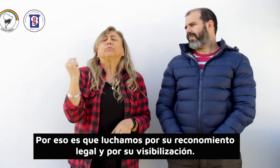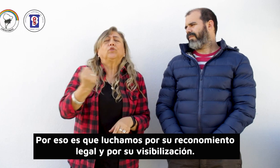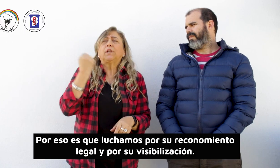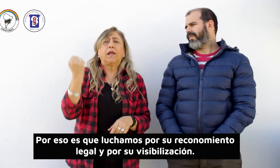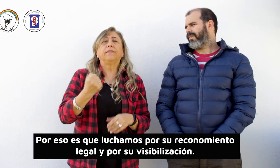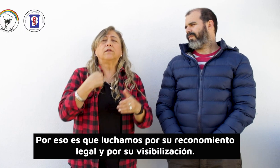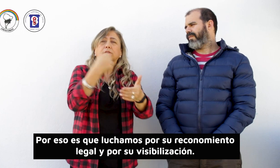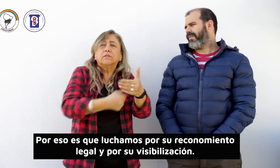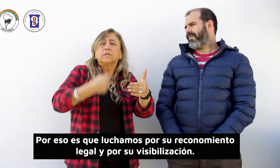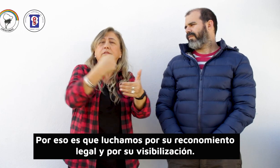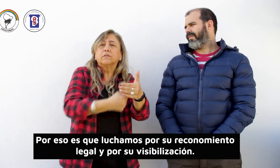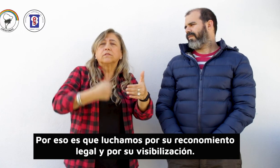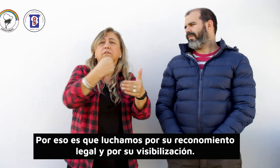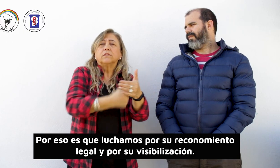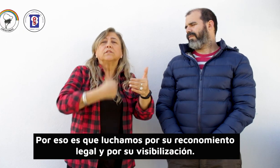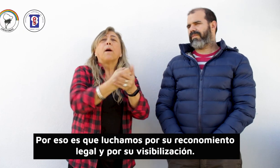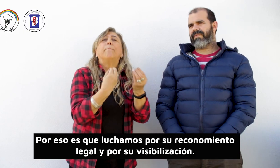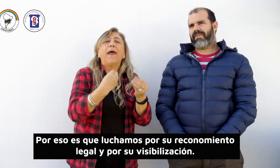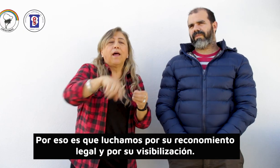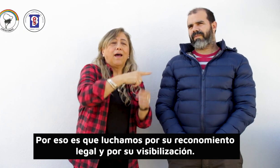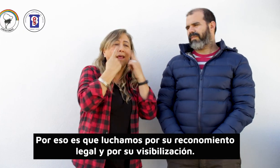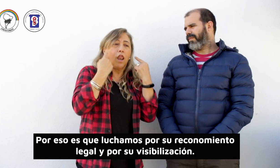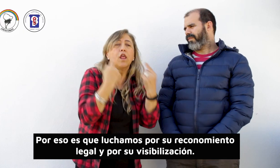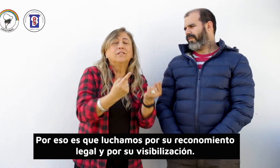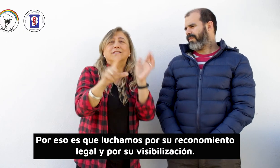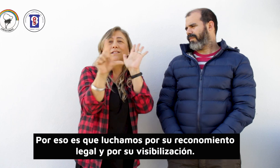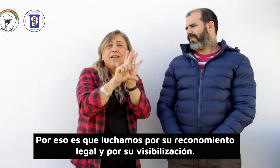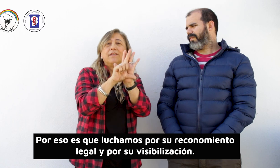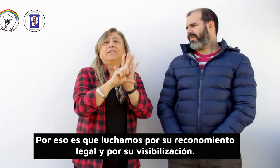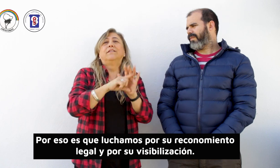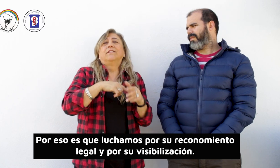Por eso es que luchamos por su reconocimiento legal y por su visibilización.